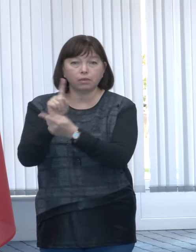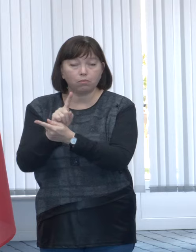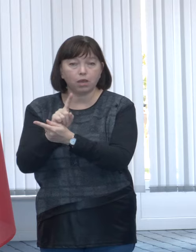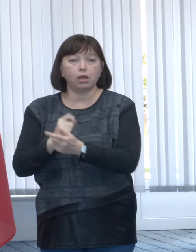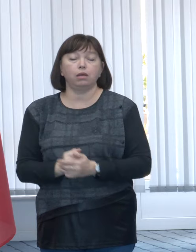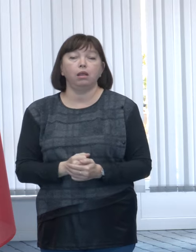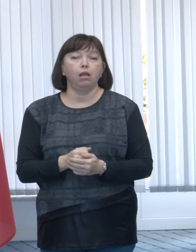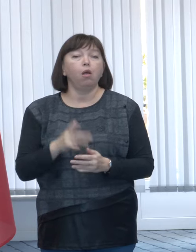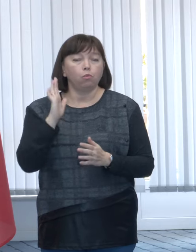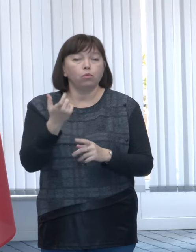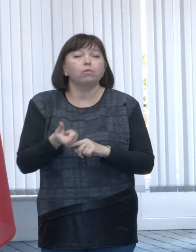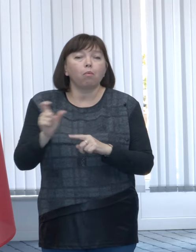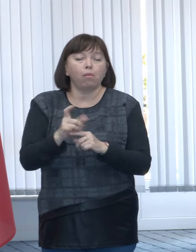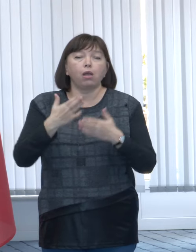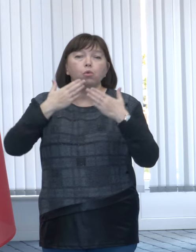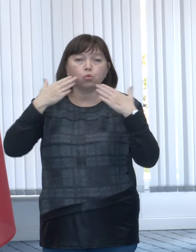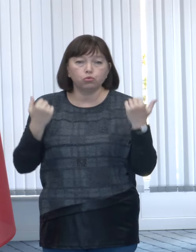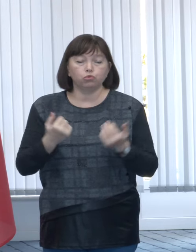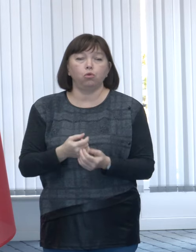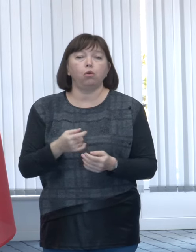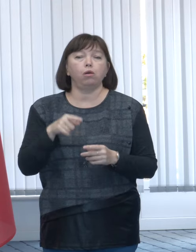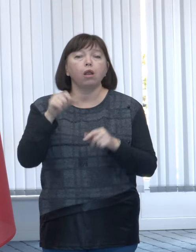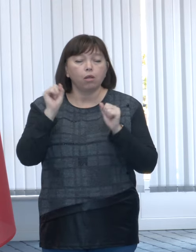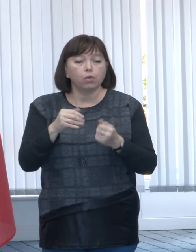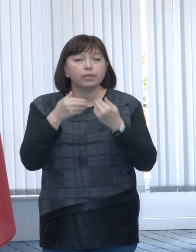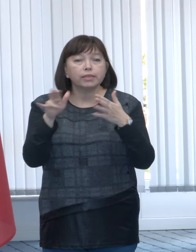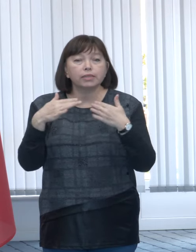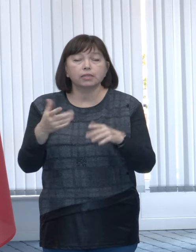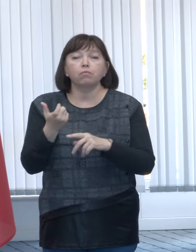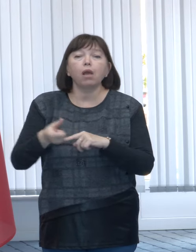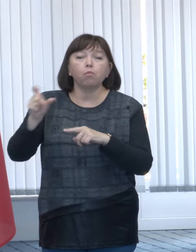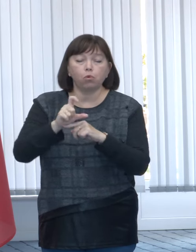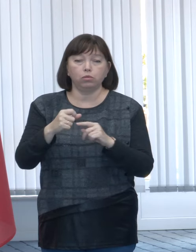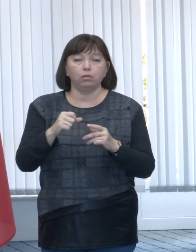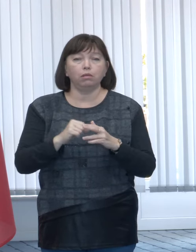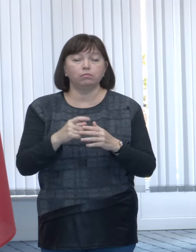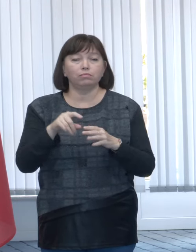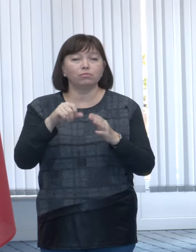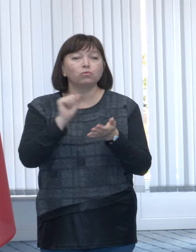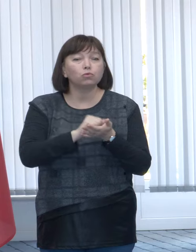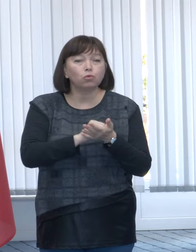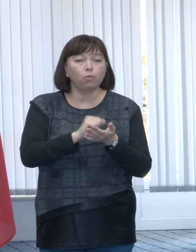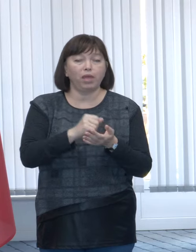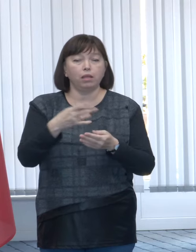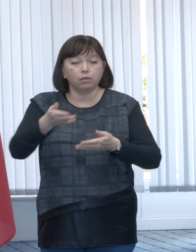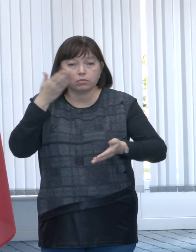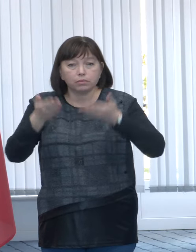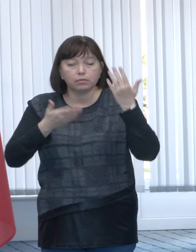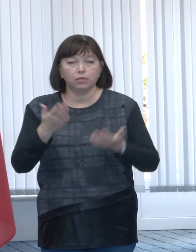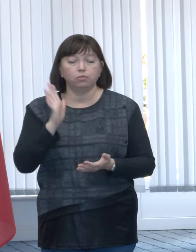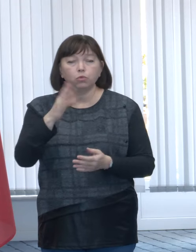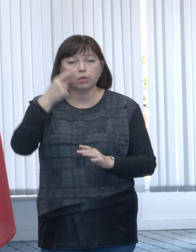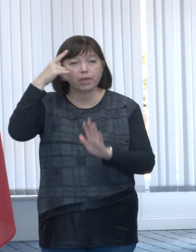să fie mult mai eficient, să aibă acces la mai multe baze de date, pentru ca să înțelegem mult mai bine și mai profund